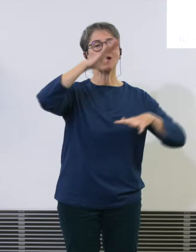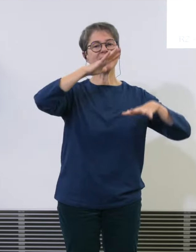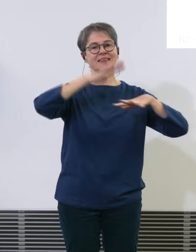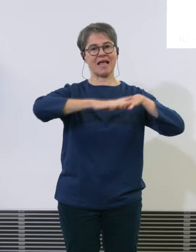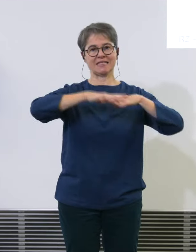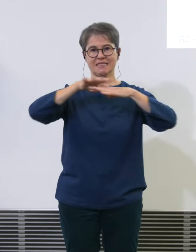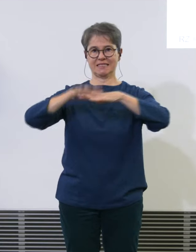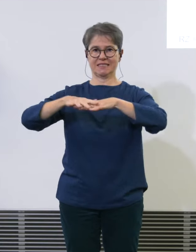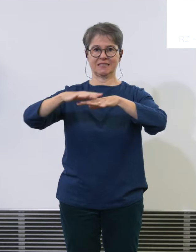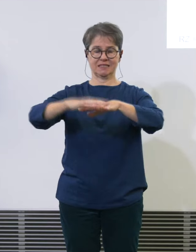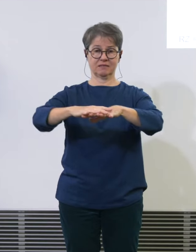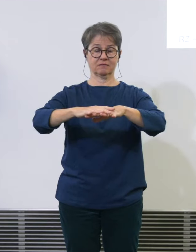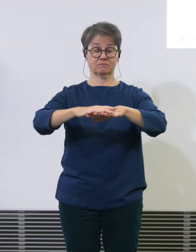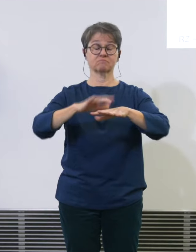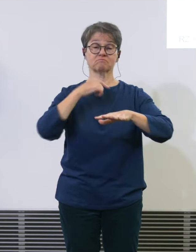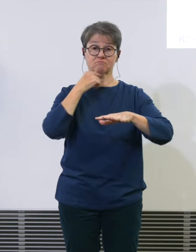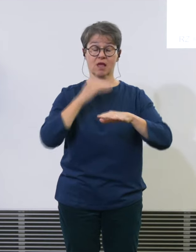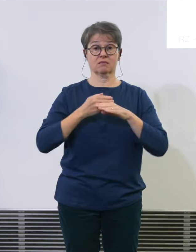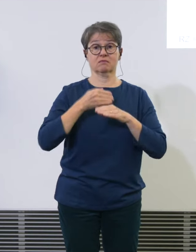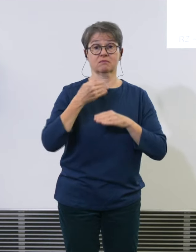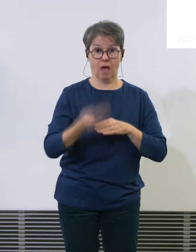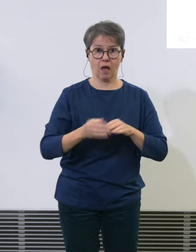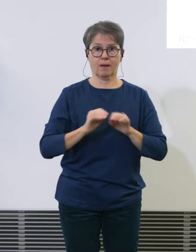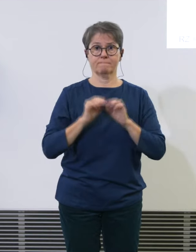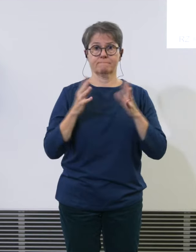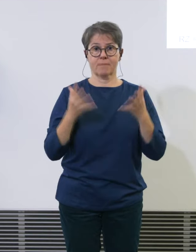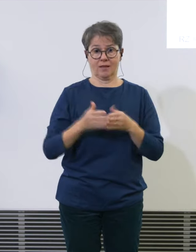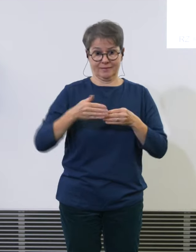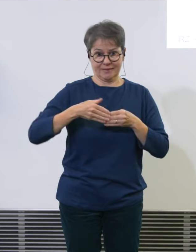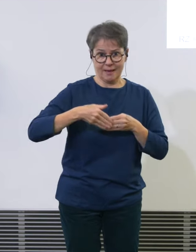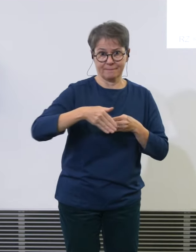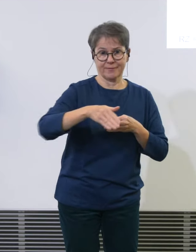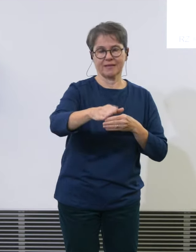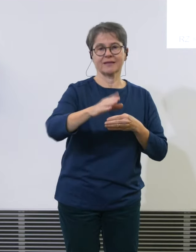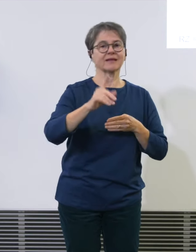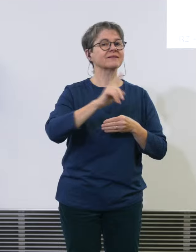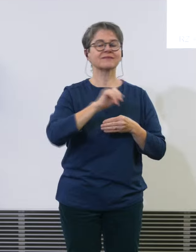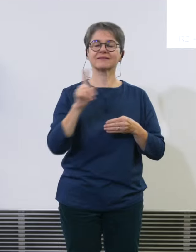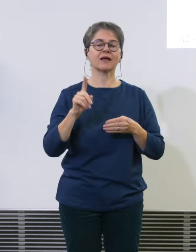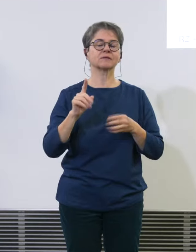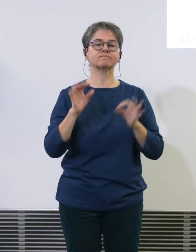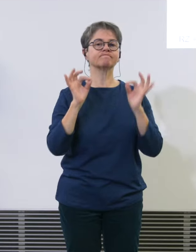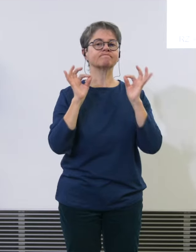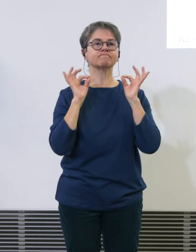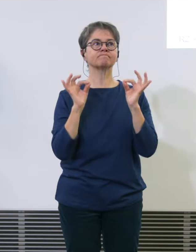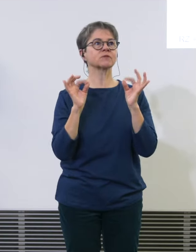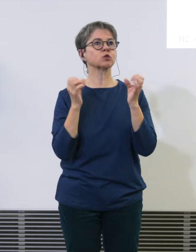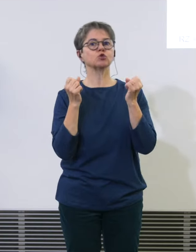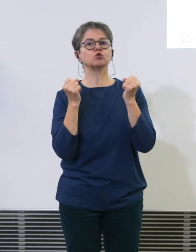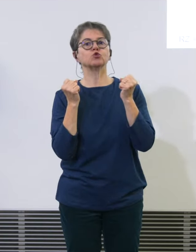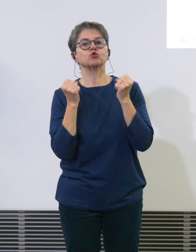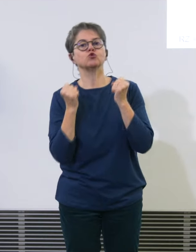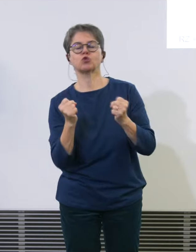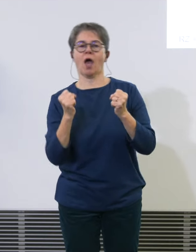das ist nach der Pandemie nicht so stabil, kann man sagen, fast immer noch nicht so, wie man es will,